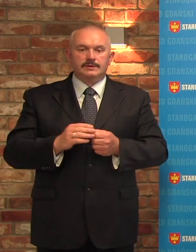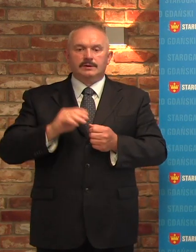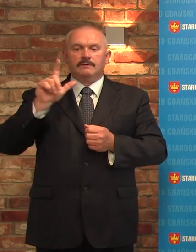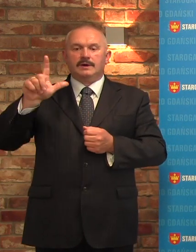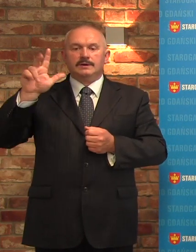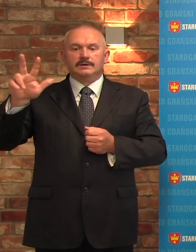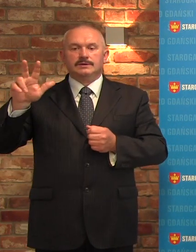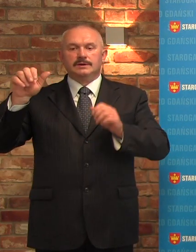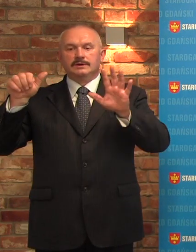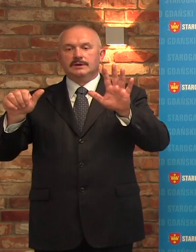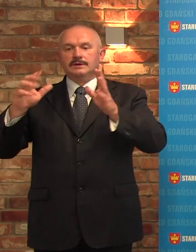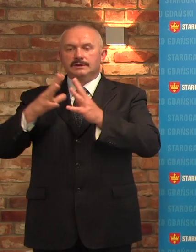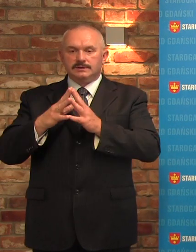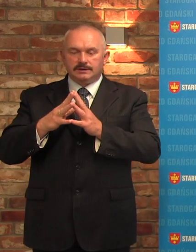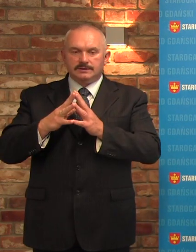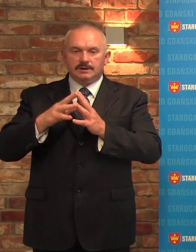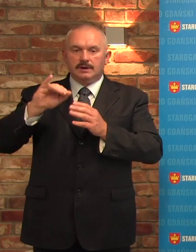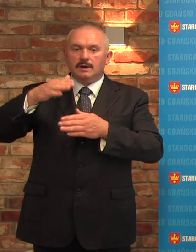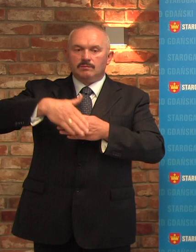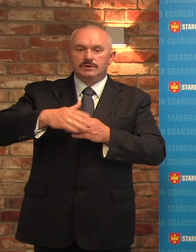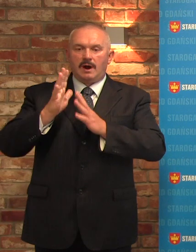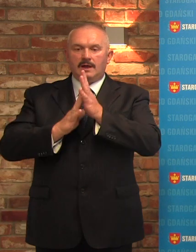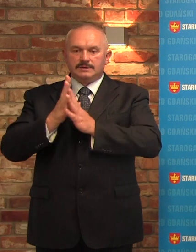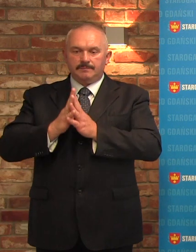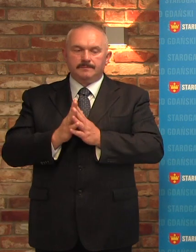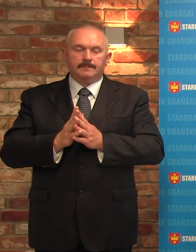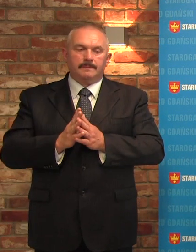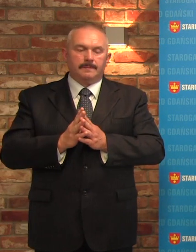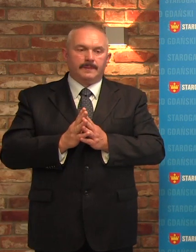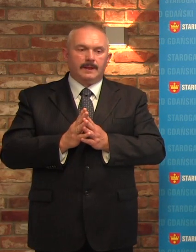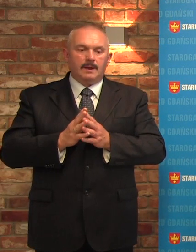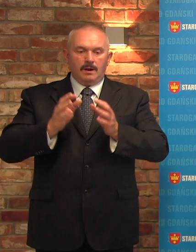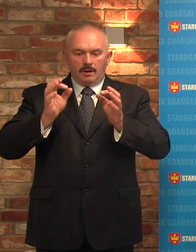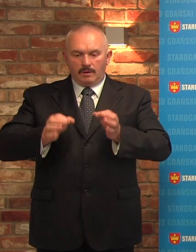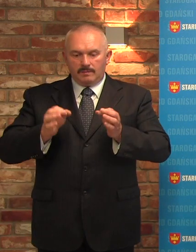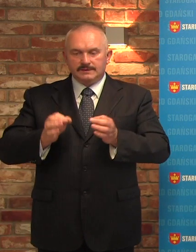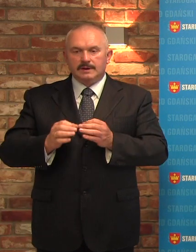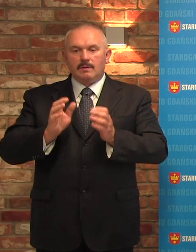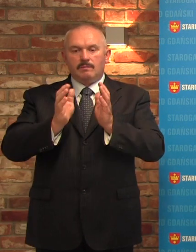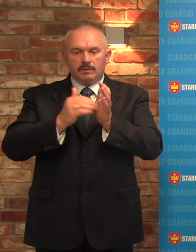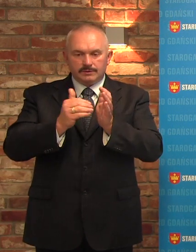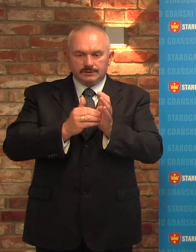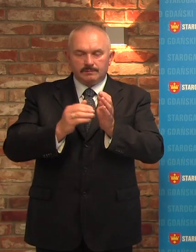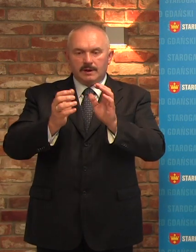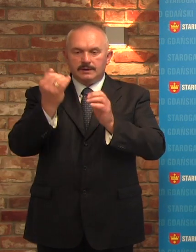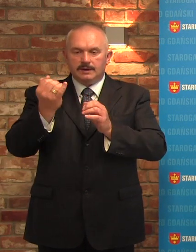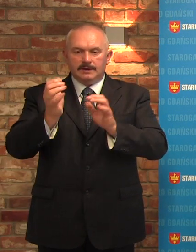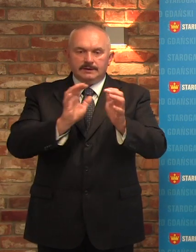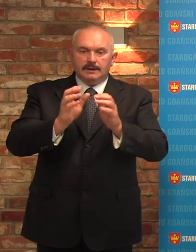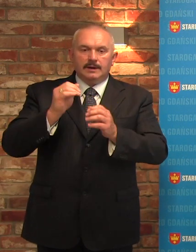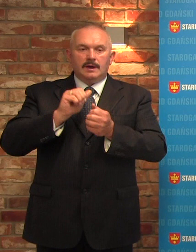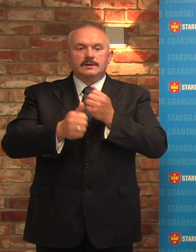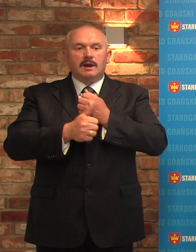2, 3, 6, 10 i przy Lesie. Na ten moment potrzebę opieki nad swoimi dziećmi zgłosiło na lipiec